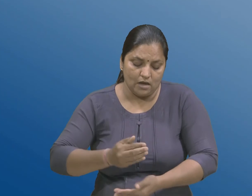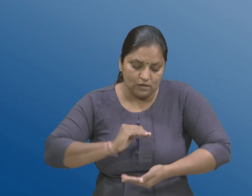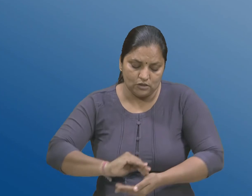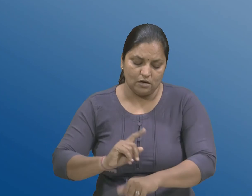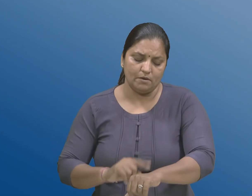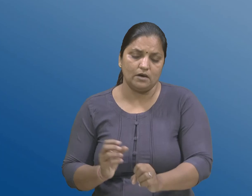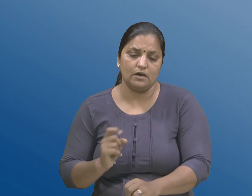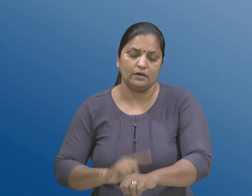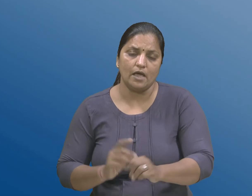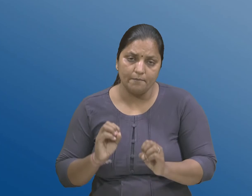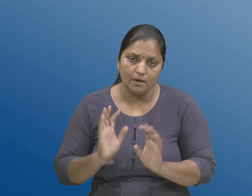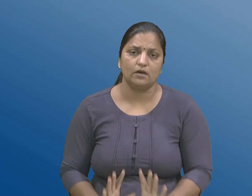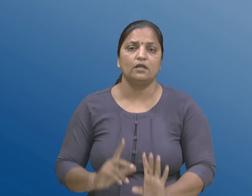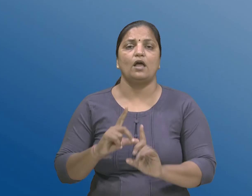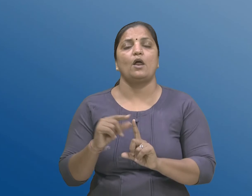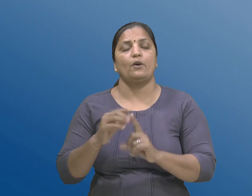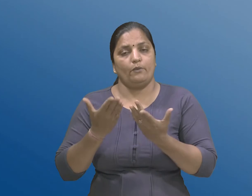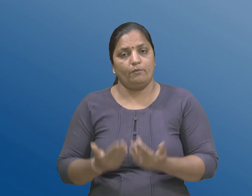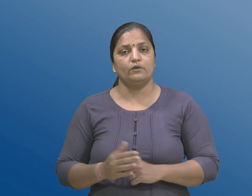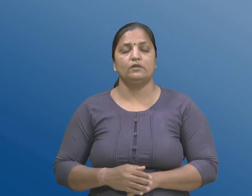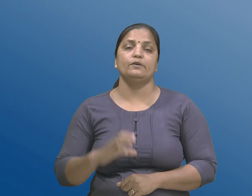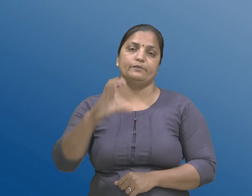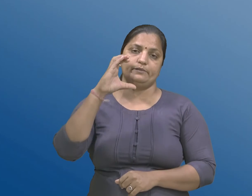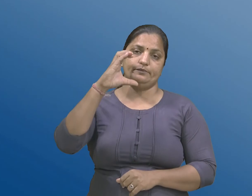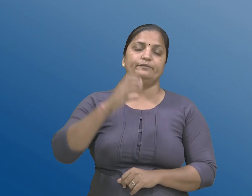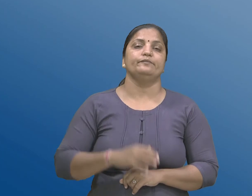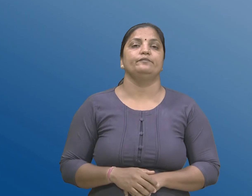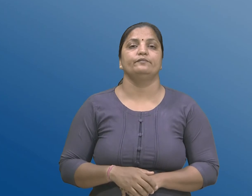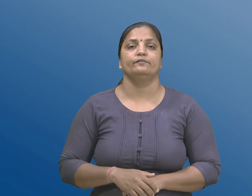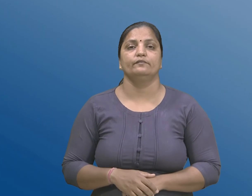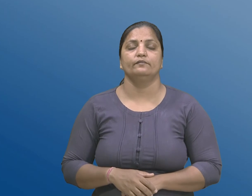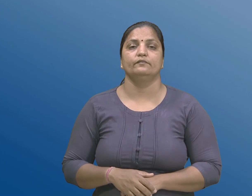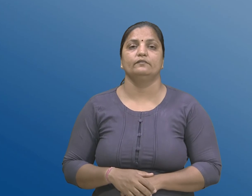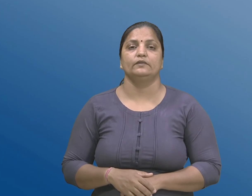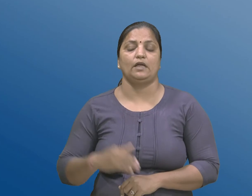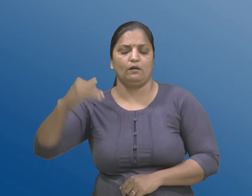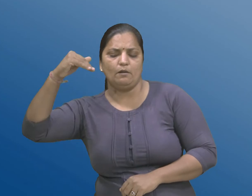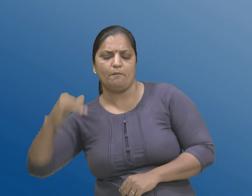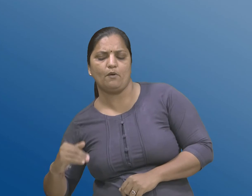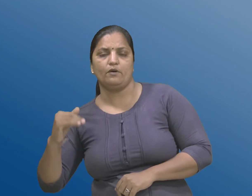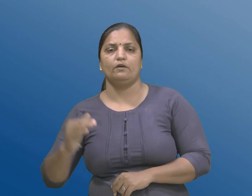छे। सी, ठिंगना पणू के वामन्ता